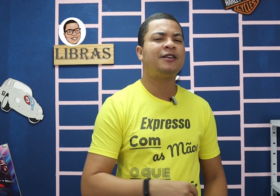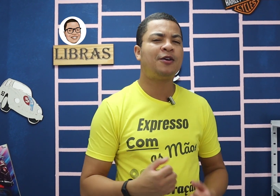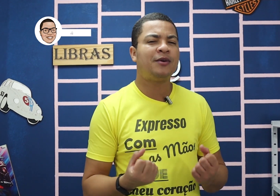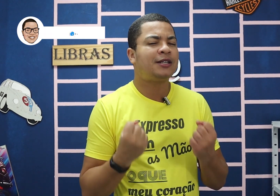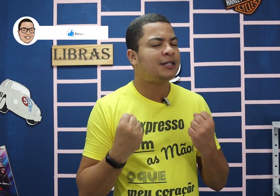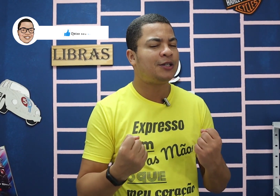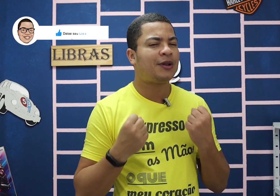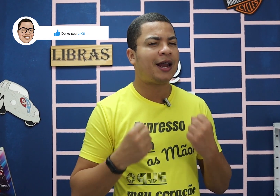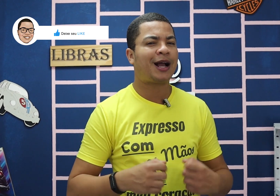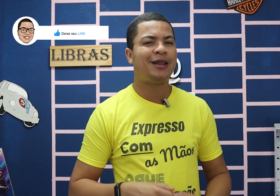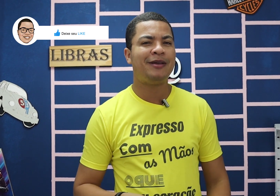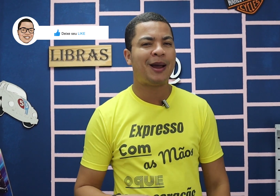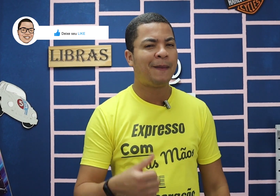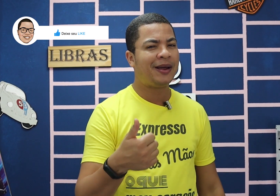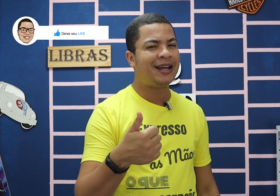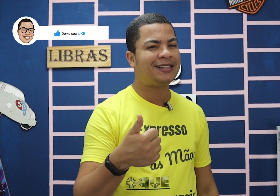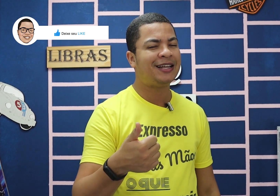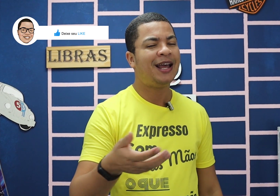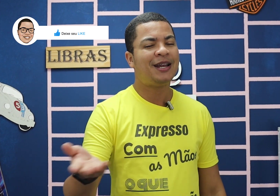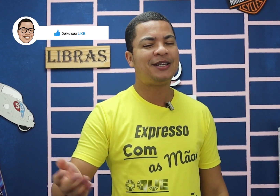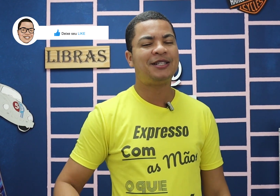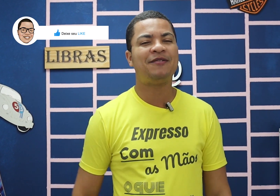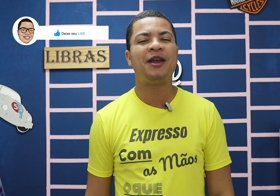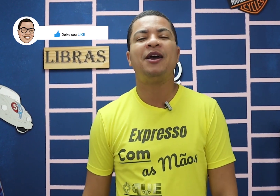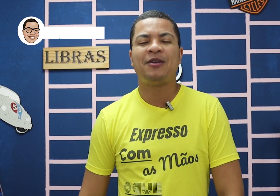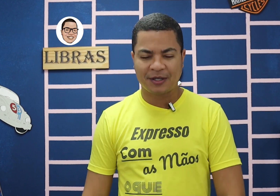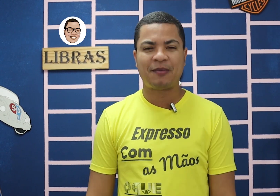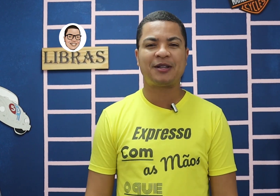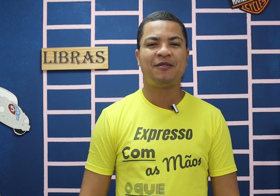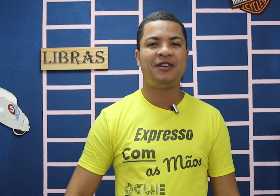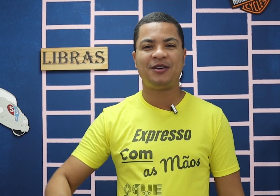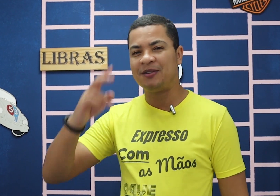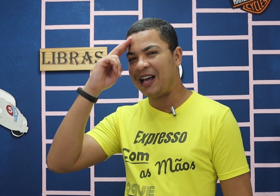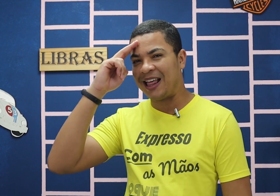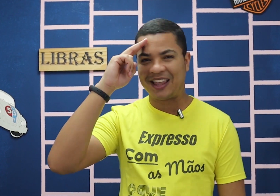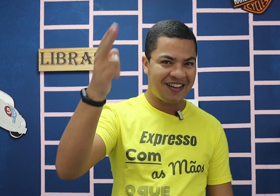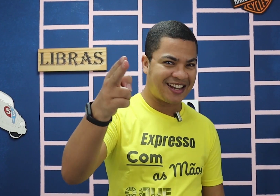fazer um exercício lá na academia. Beleza? E a gente se vê no nosso próximo vídeo. Até mais!